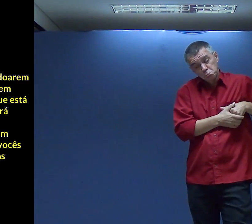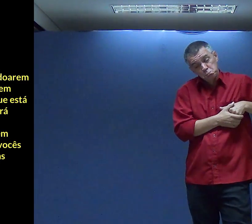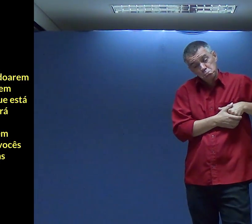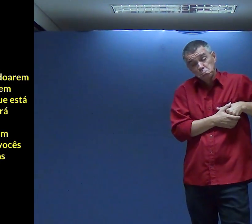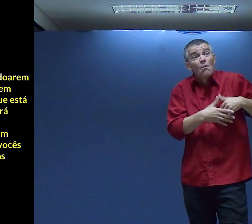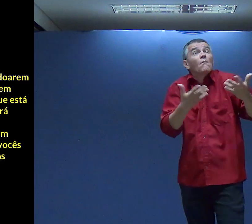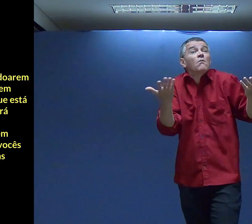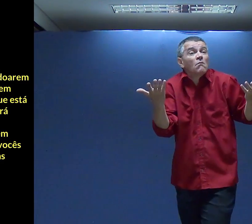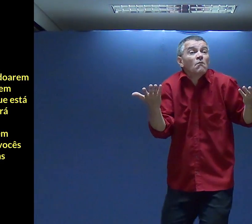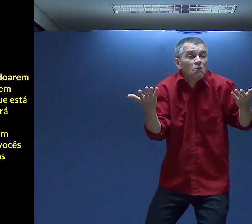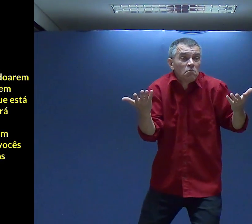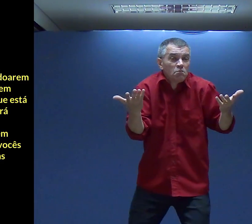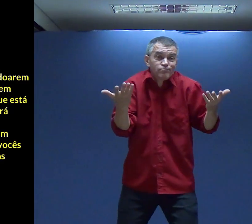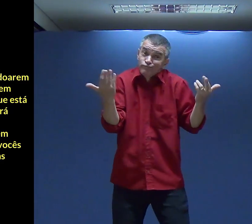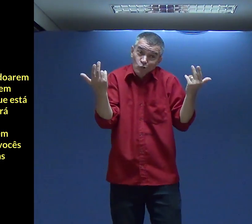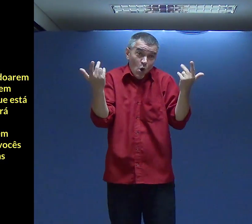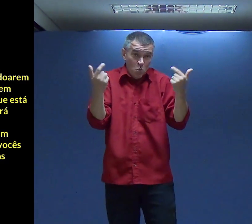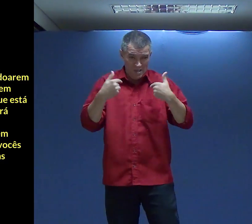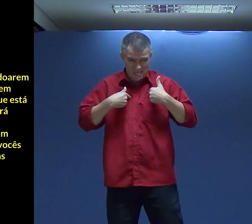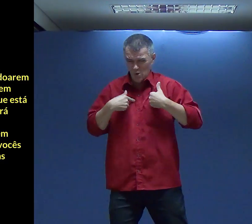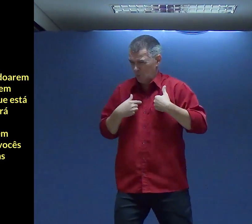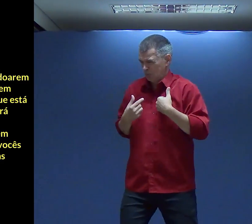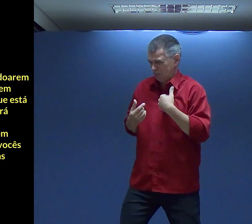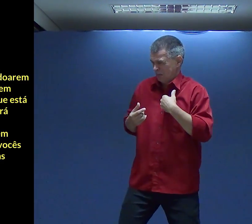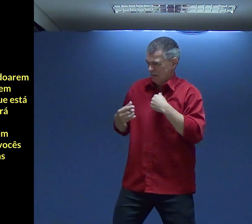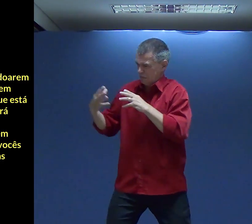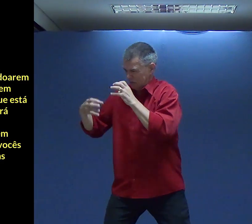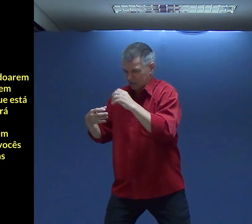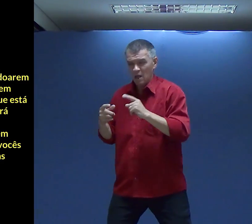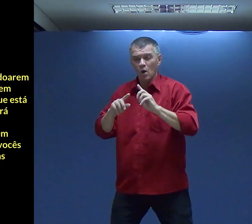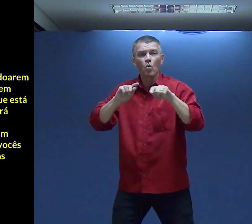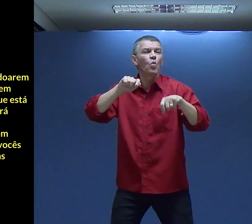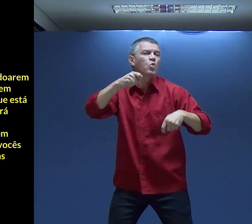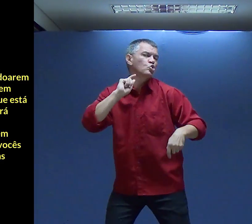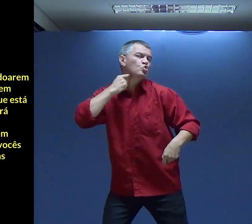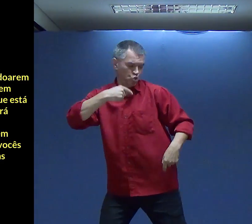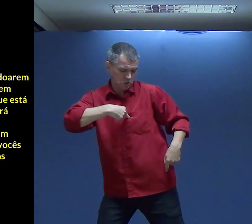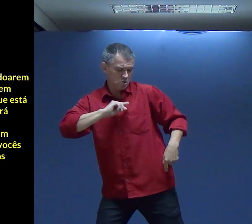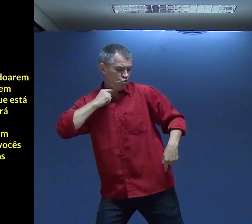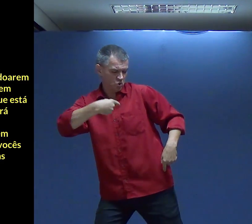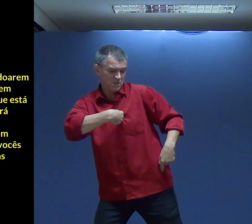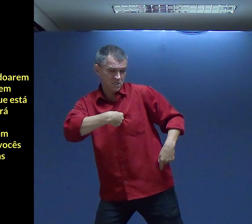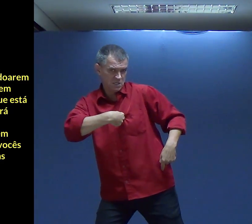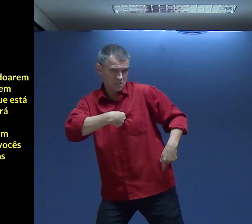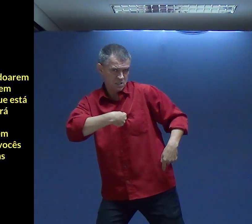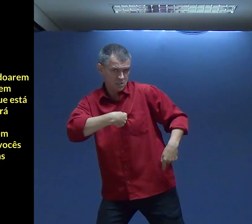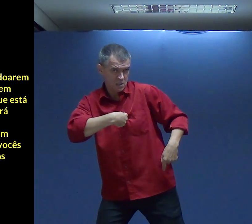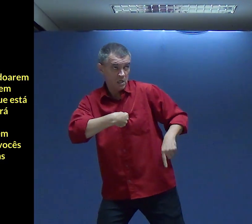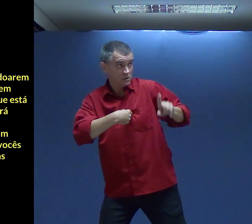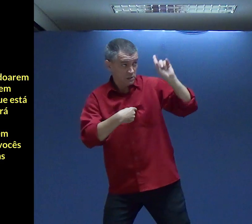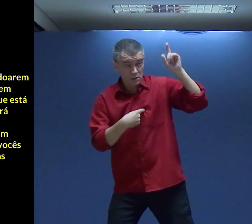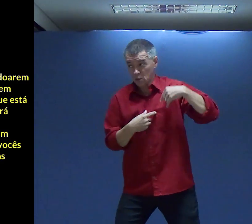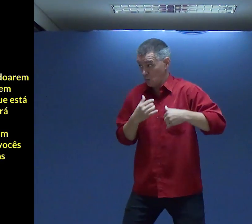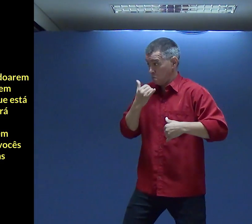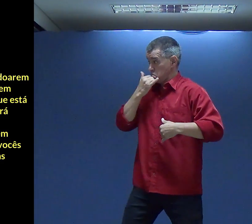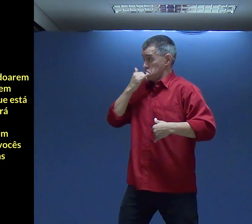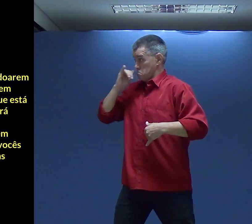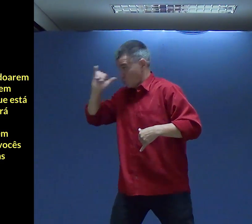também Eu posso te perdoar Não posso Porque do mesmo jeito A sujeira Continua dentro de mim